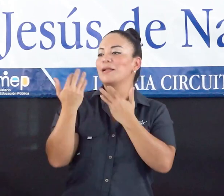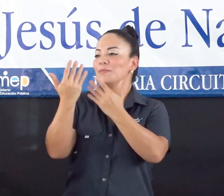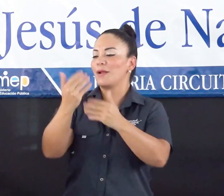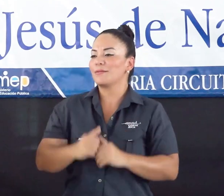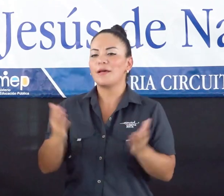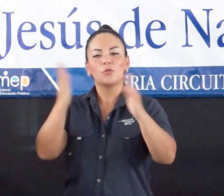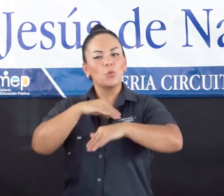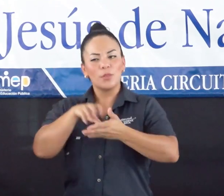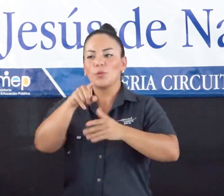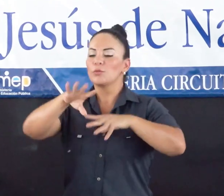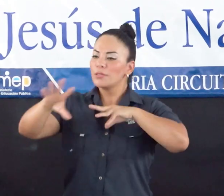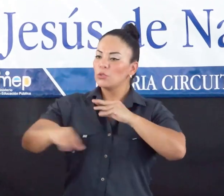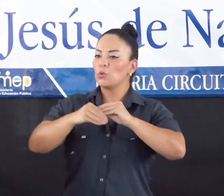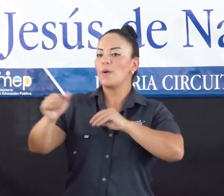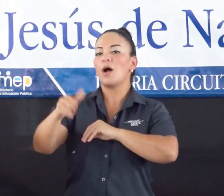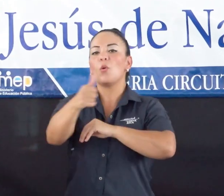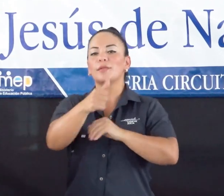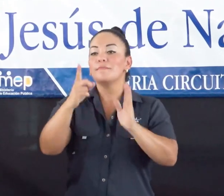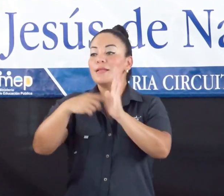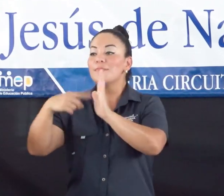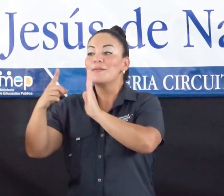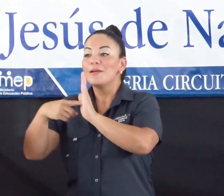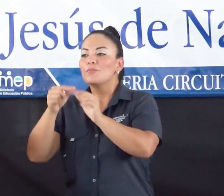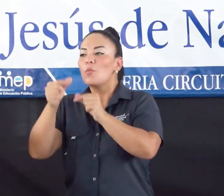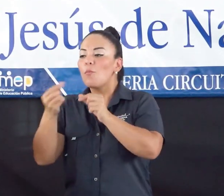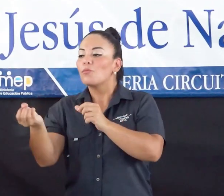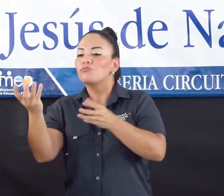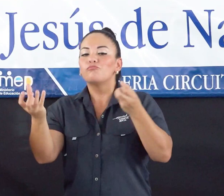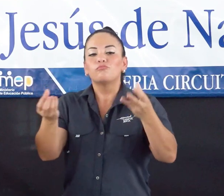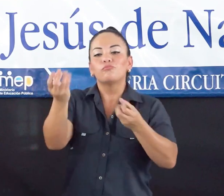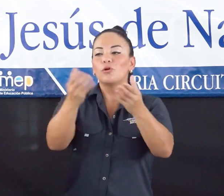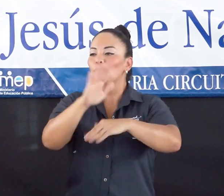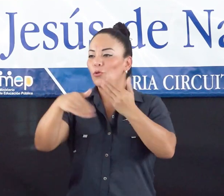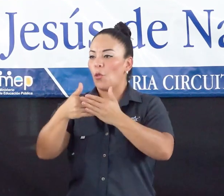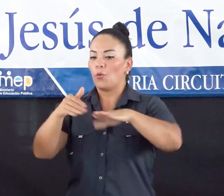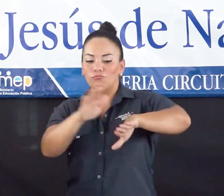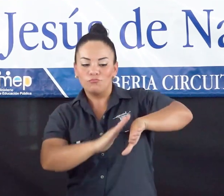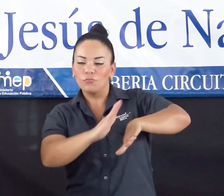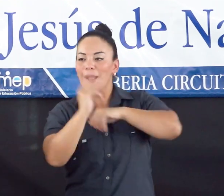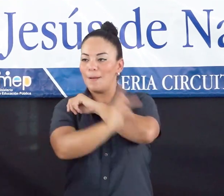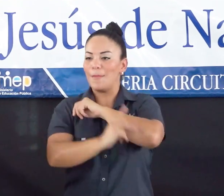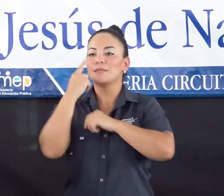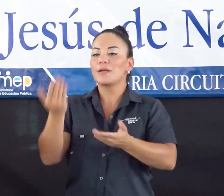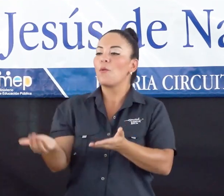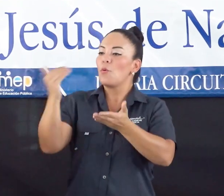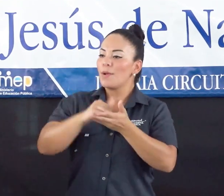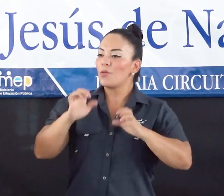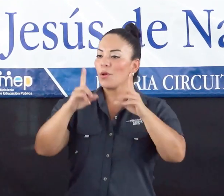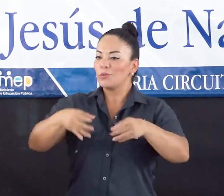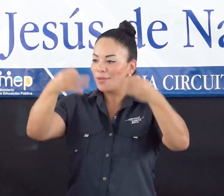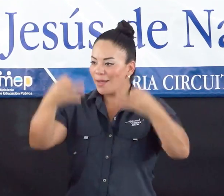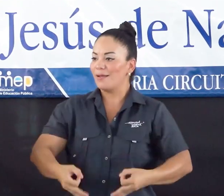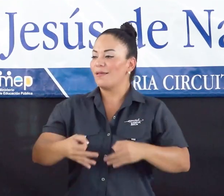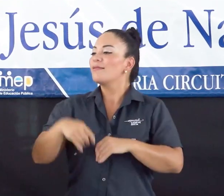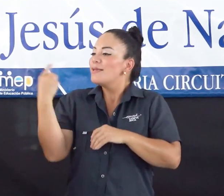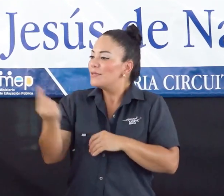se suma a otras miles que se van encendiendo en todo el territorio nacional para volver a la educación de calidad